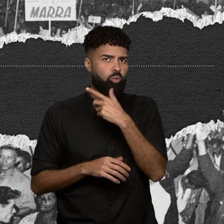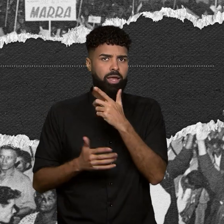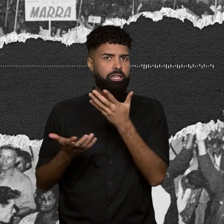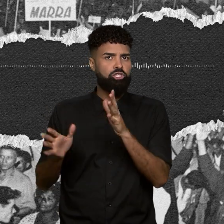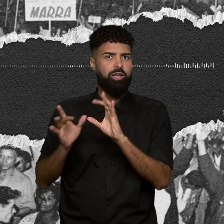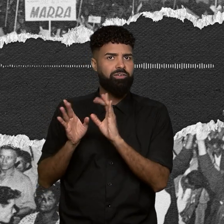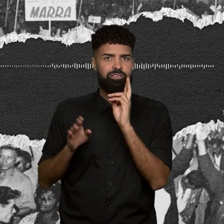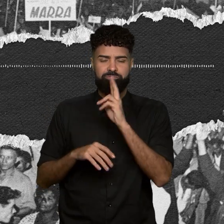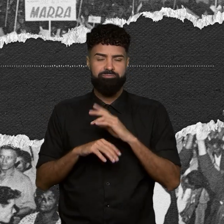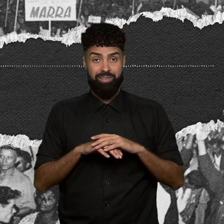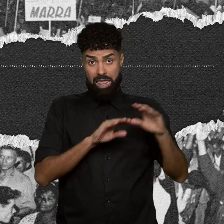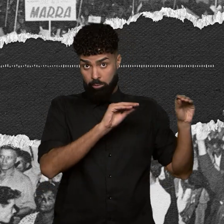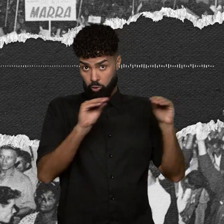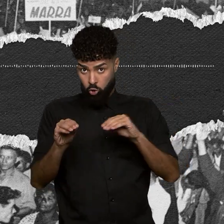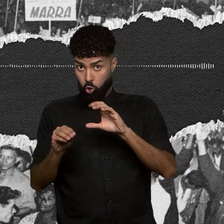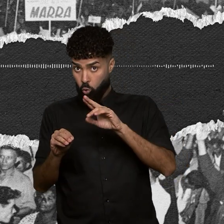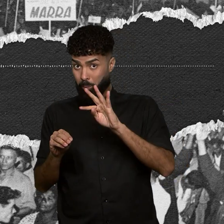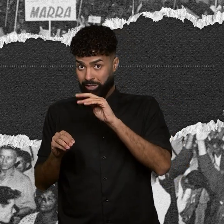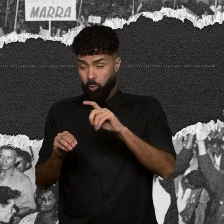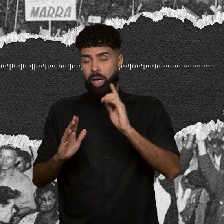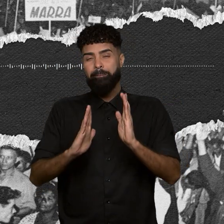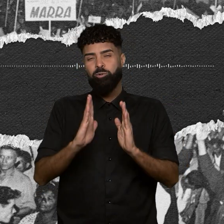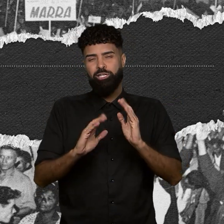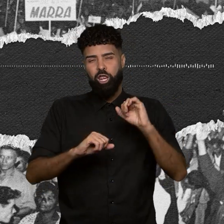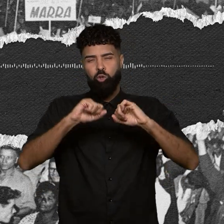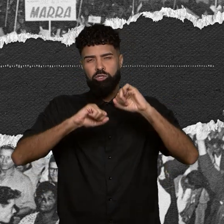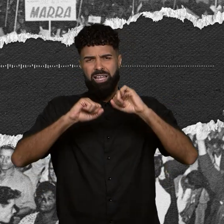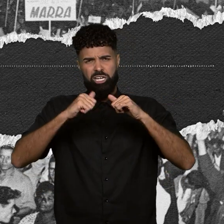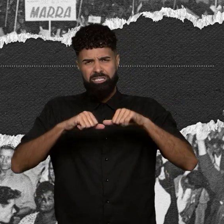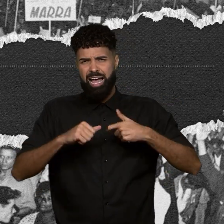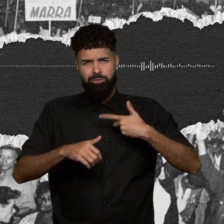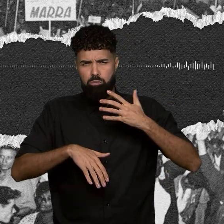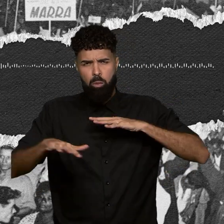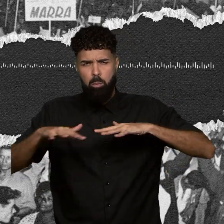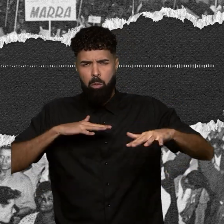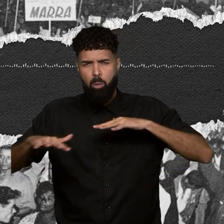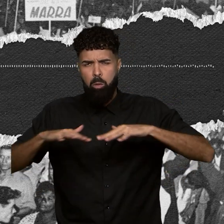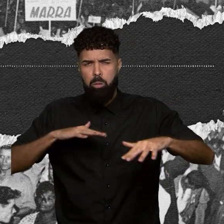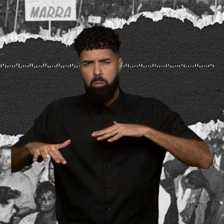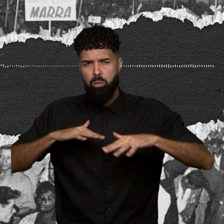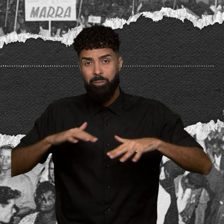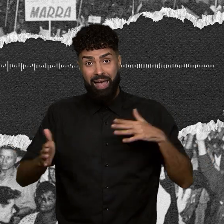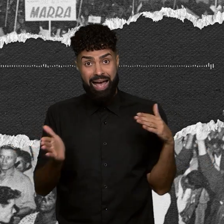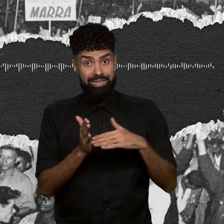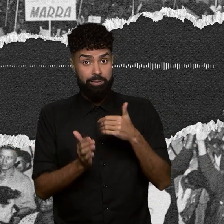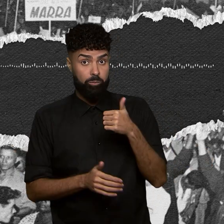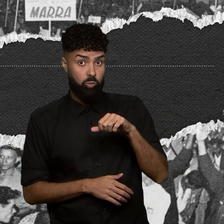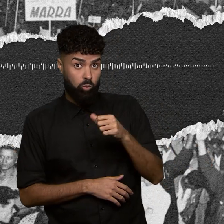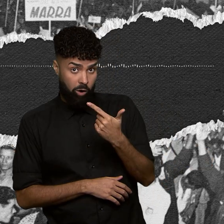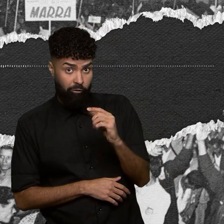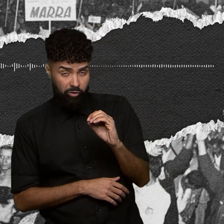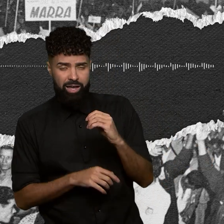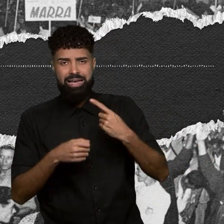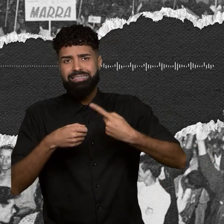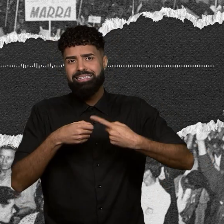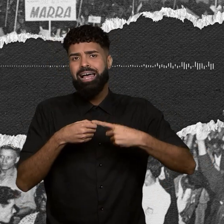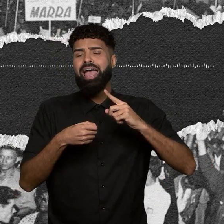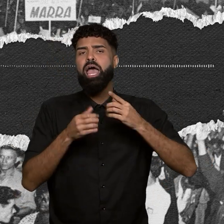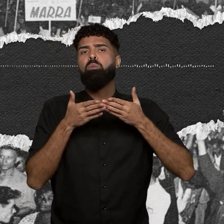quando o processo de industrialização estava a todo vapor. Até 1920, a cidade era um porto de passagem para os produtos que